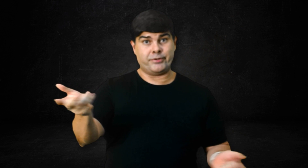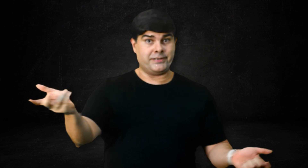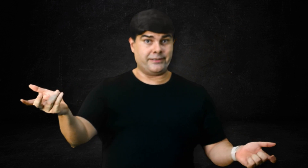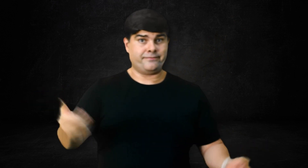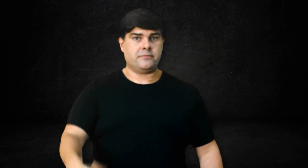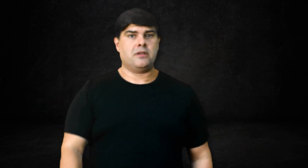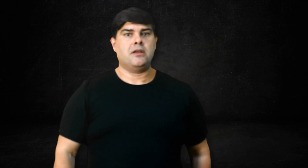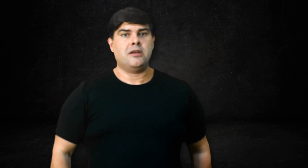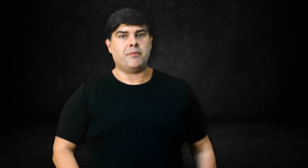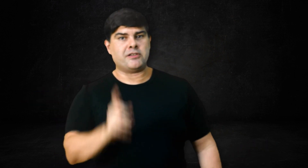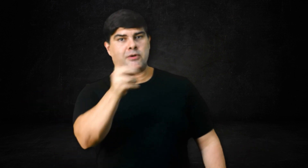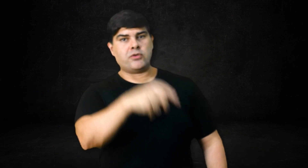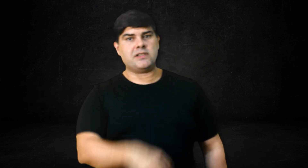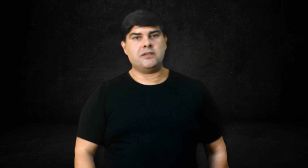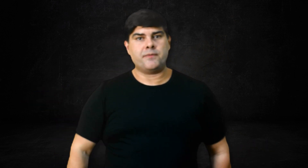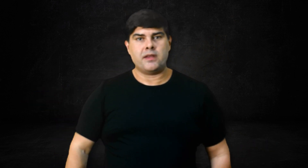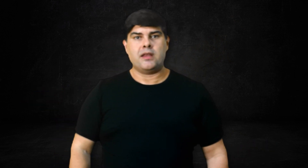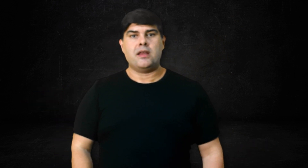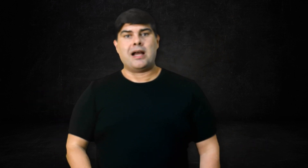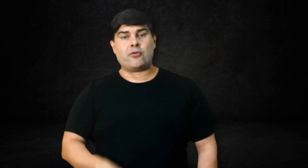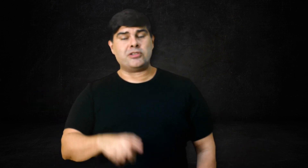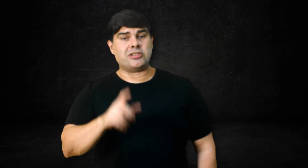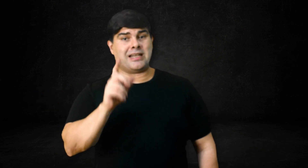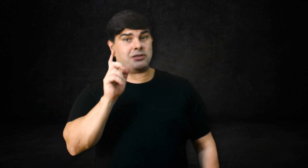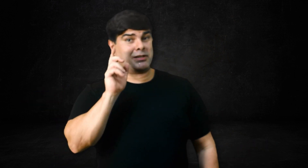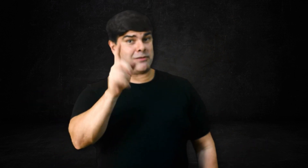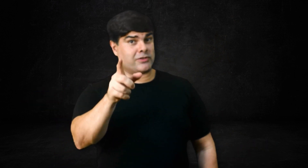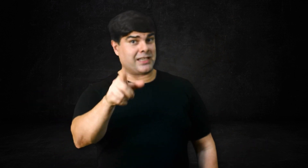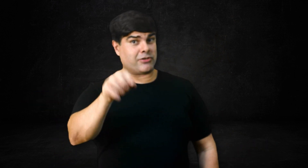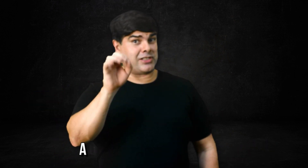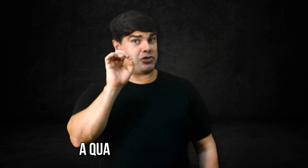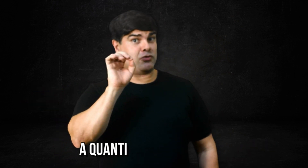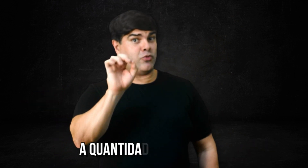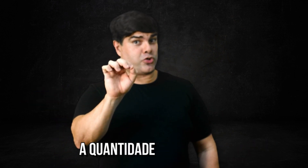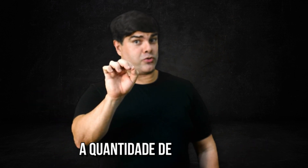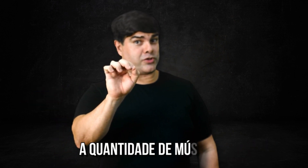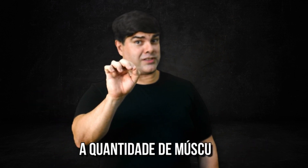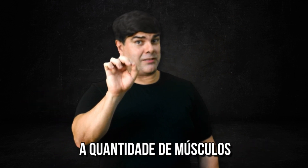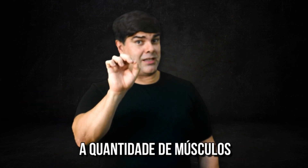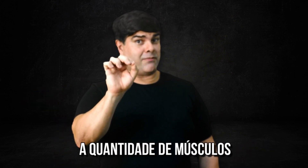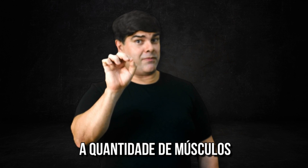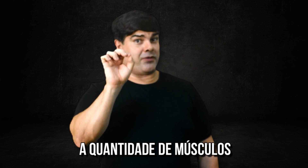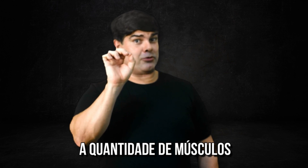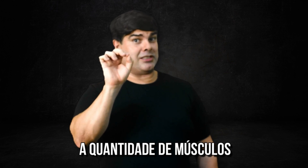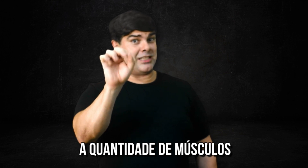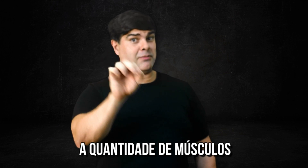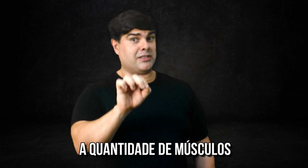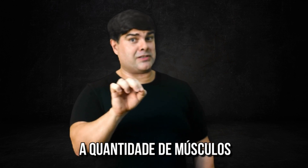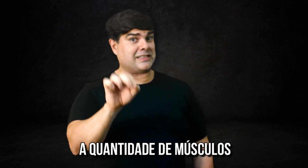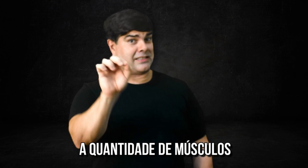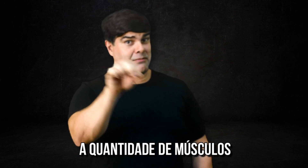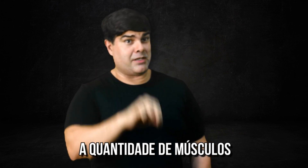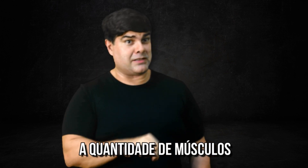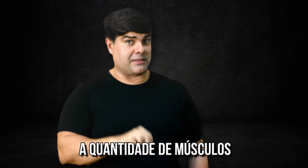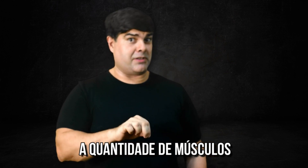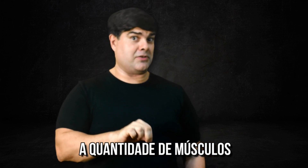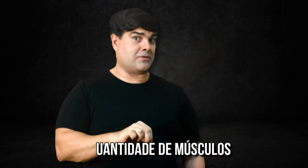Pois é. Mais uma coisa aí. A quantidade... Mais uma coisa aí. A quantidade de músculos também é um fator determinante nessa demanda, sabia disso?